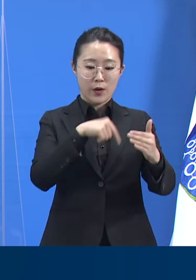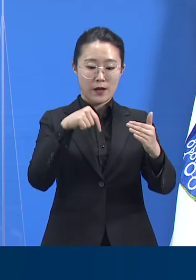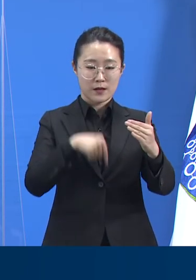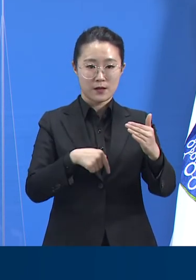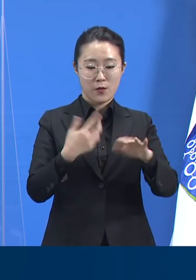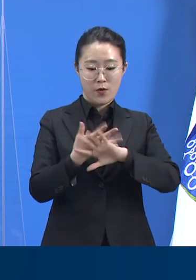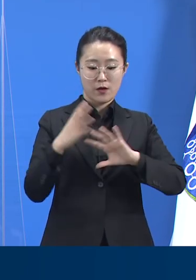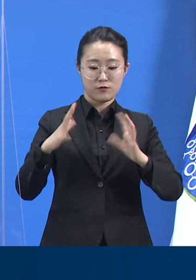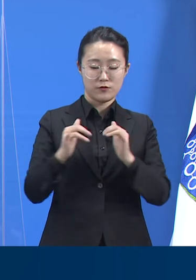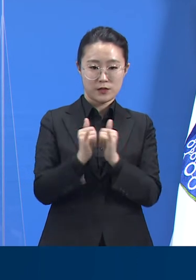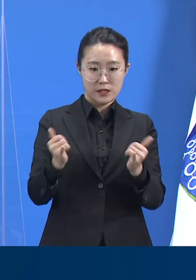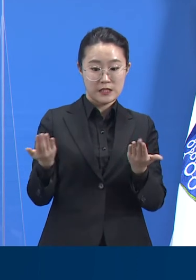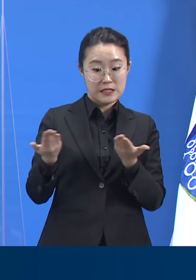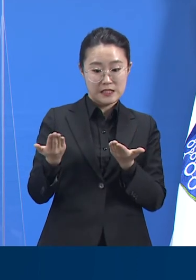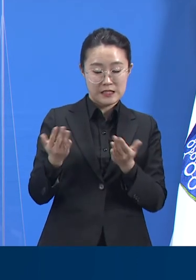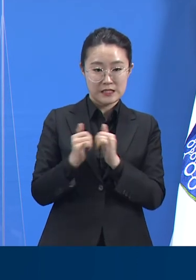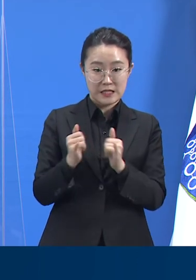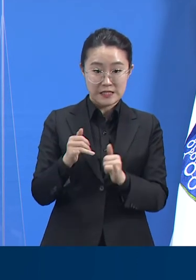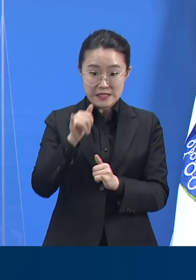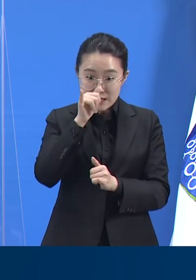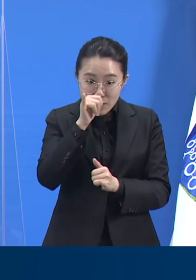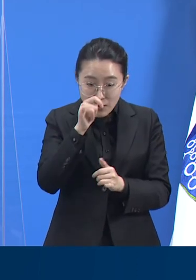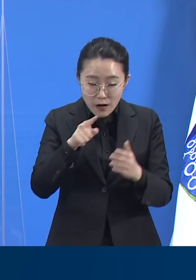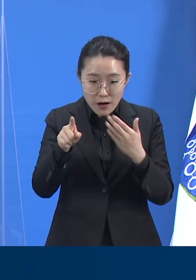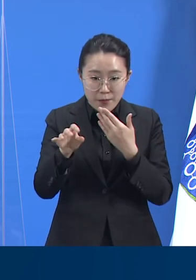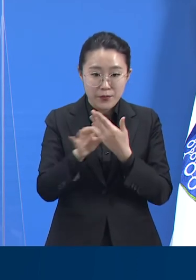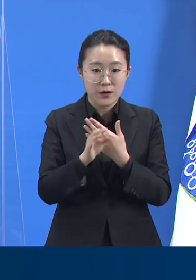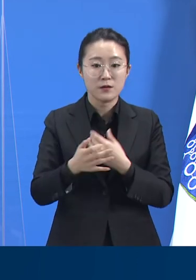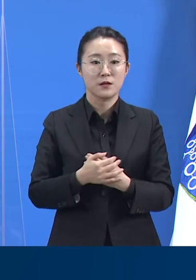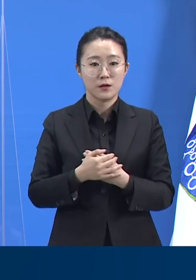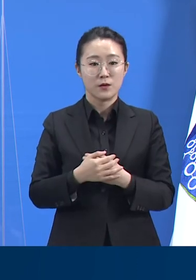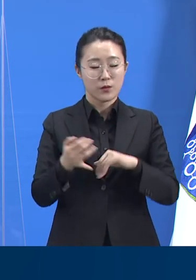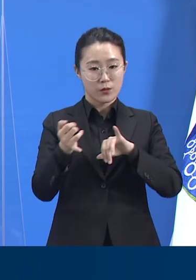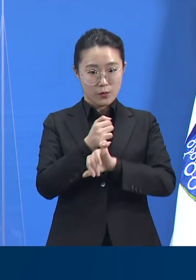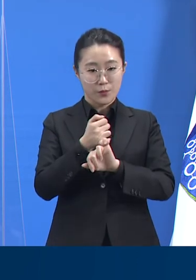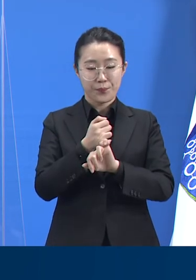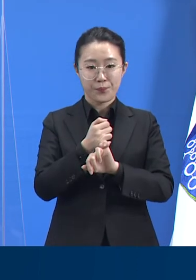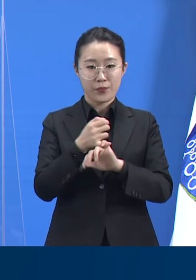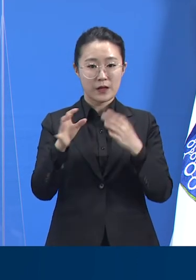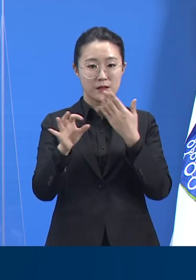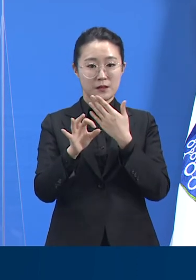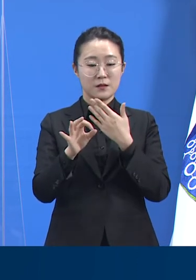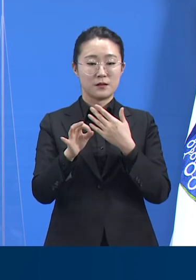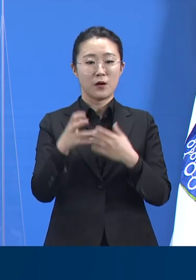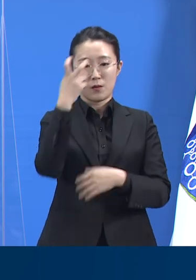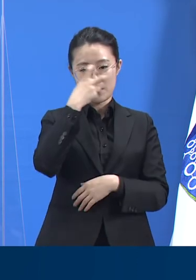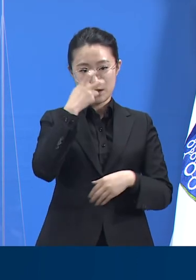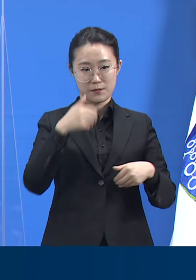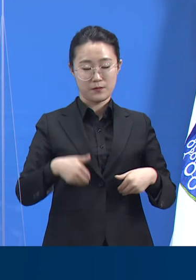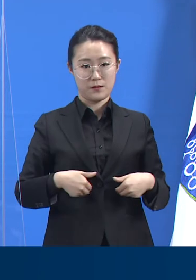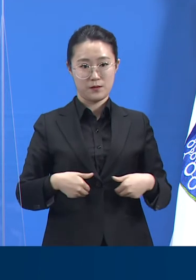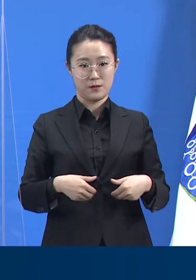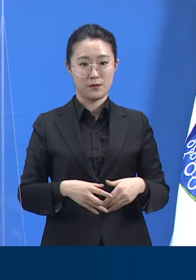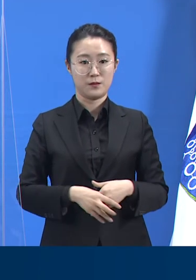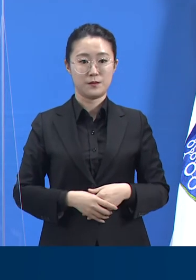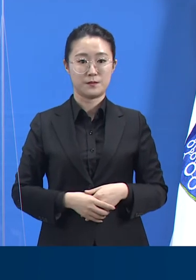코로나19 검사를 받을 수 있도록 해야 하며 외국인 근로자는 필히 진단검사를 받아야 합니다.